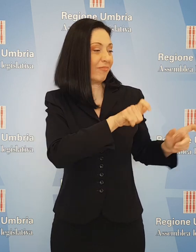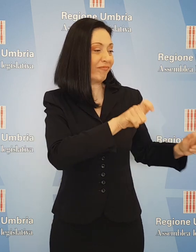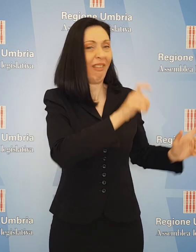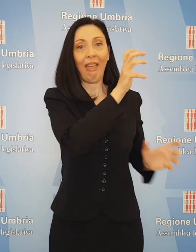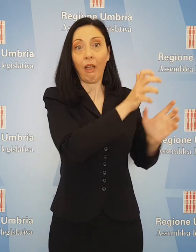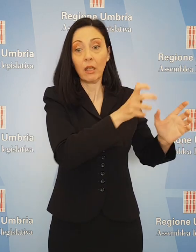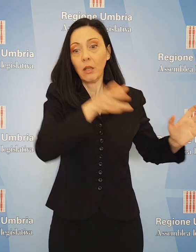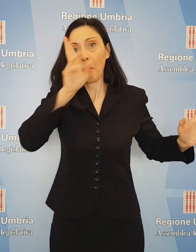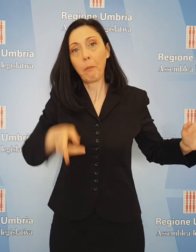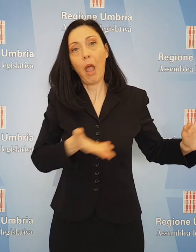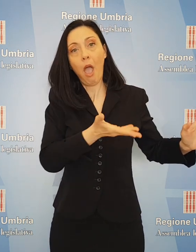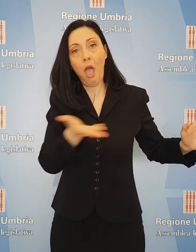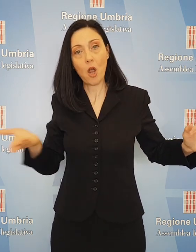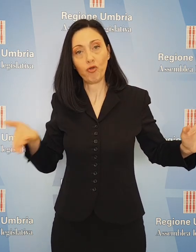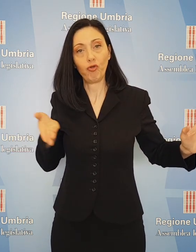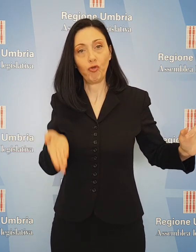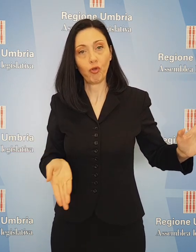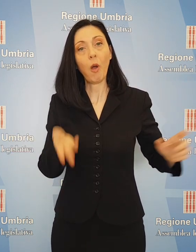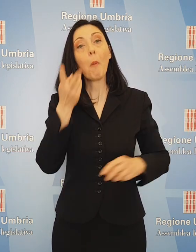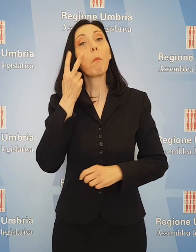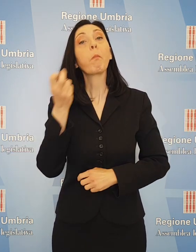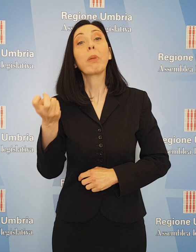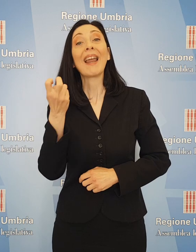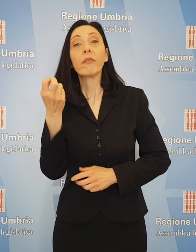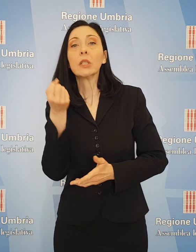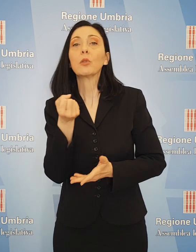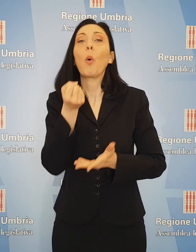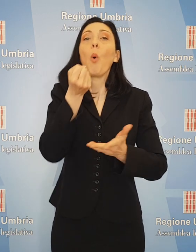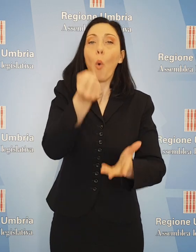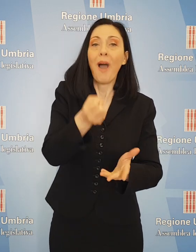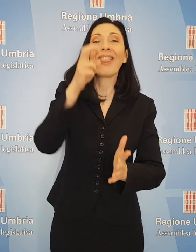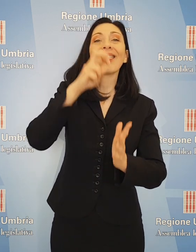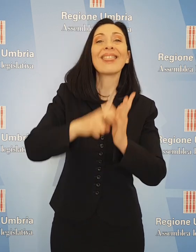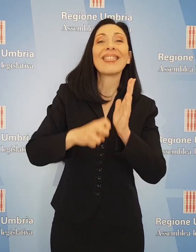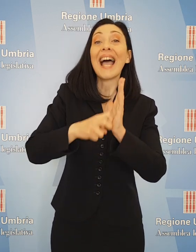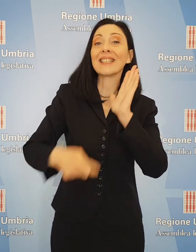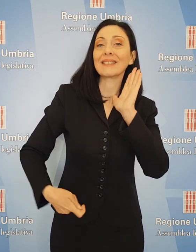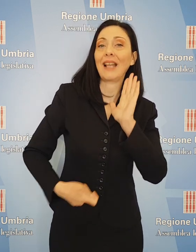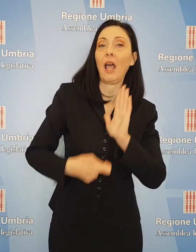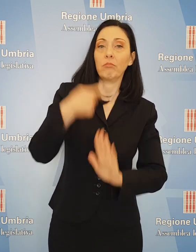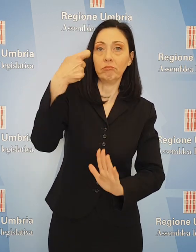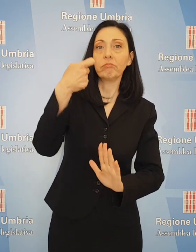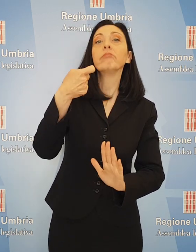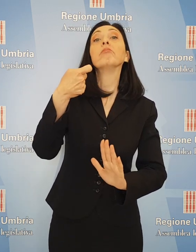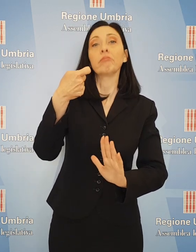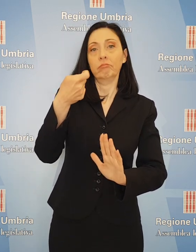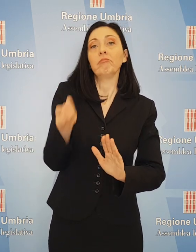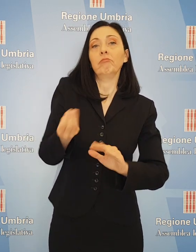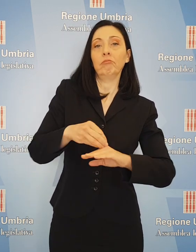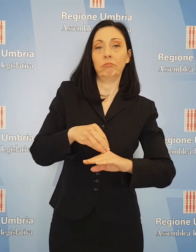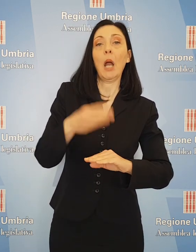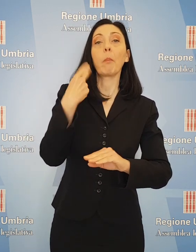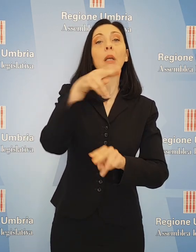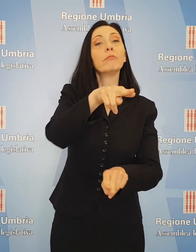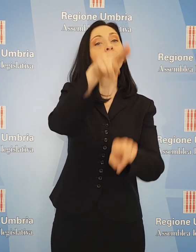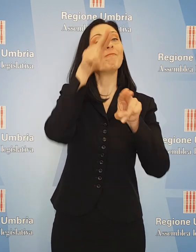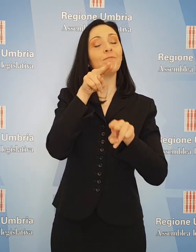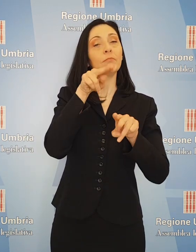effetti della crisi. È prevista una maggiore quota della tassa della caccia per il settore faunistico venatorio. Ci sono